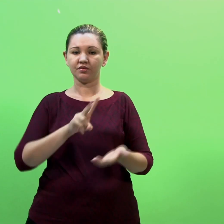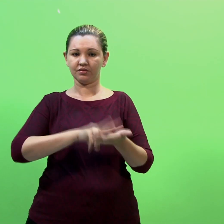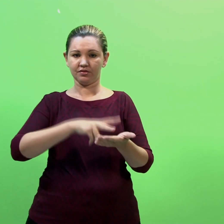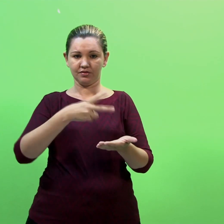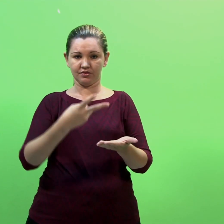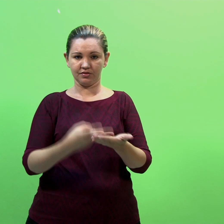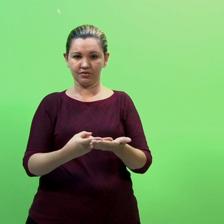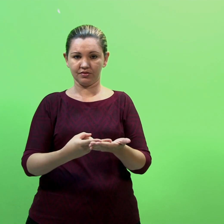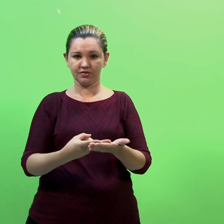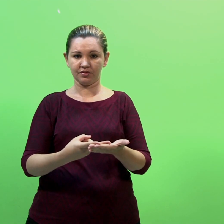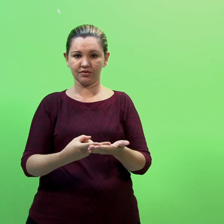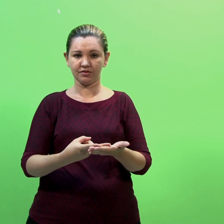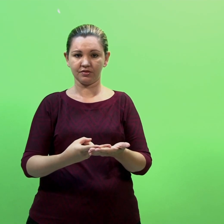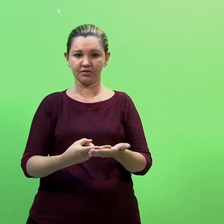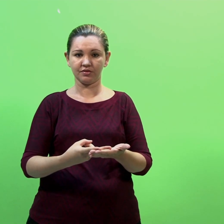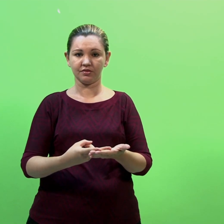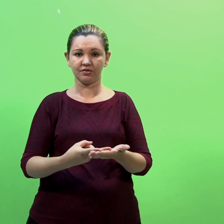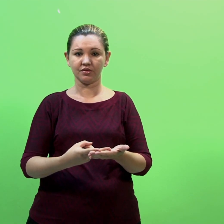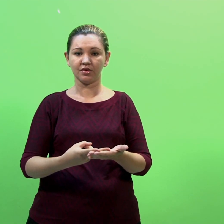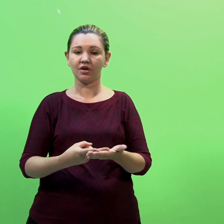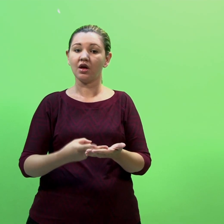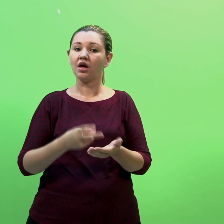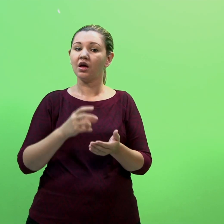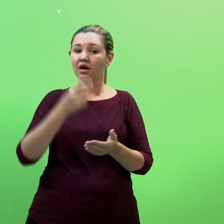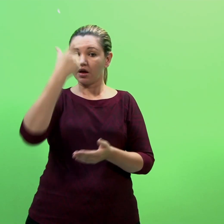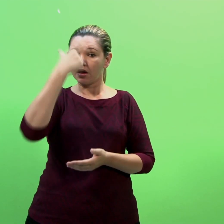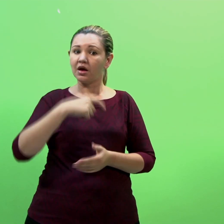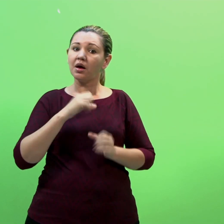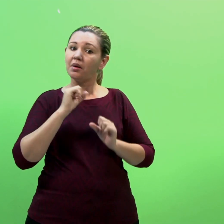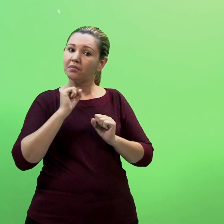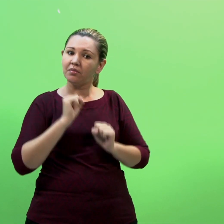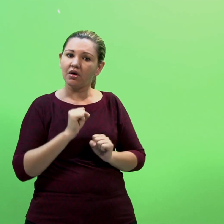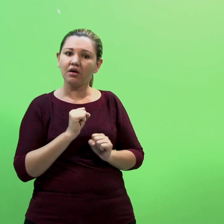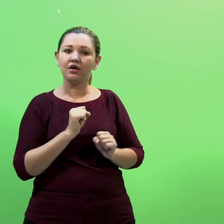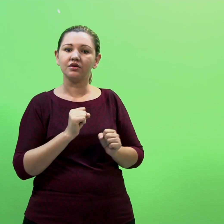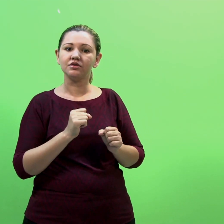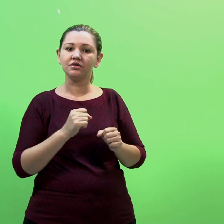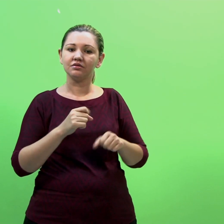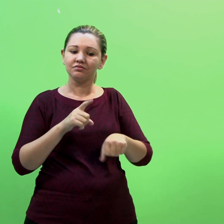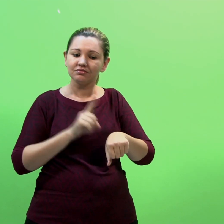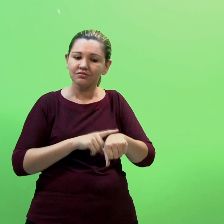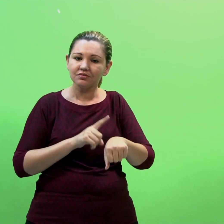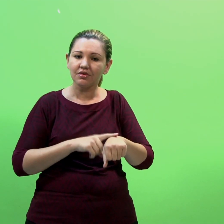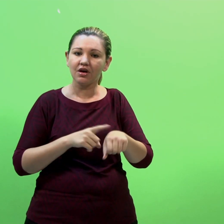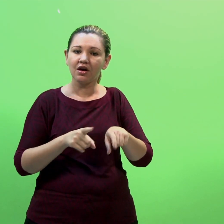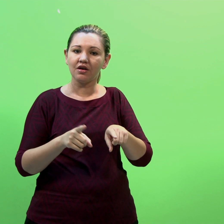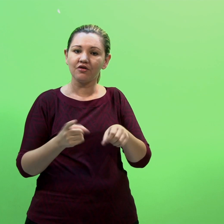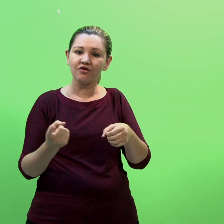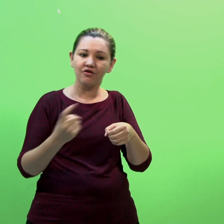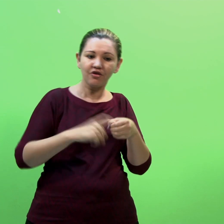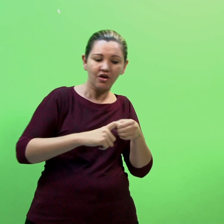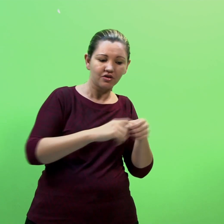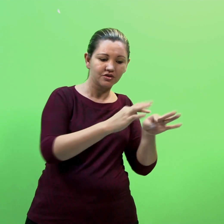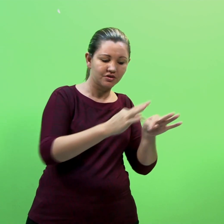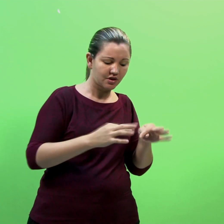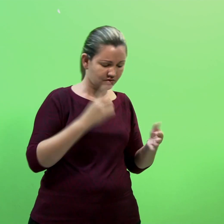Tradutores Podem checar seu trabalho consigo mesmo ou com um assistente de tradução, pois tem o texto